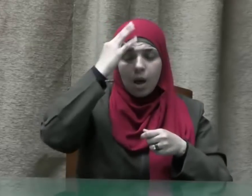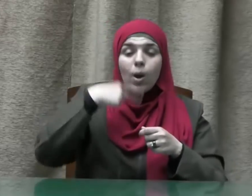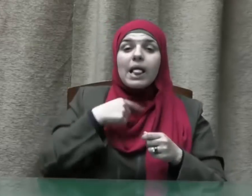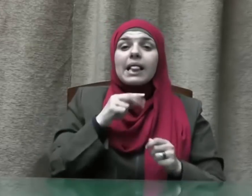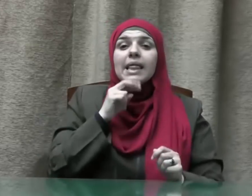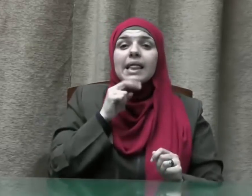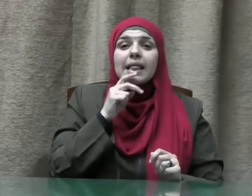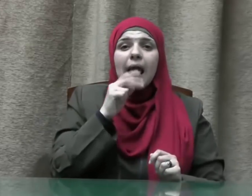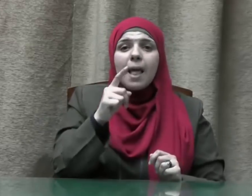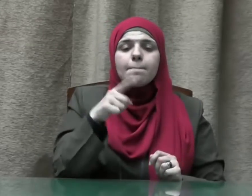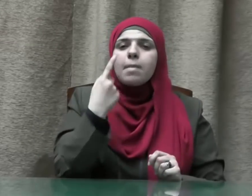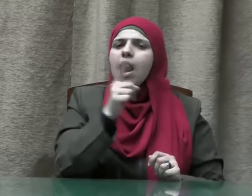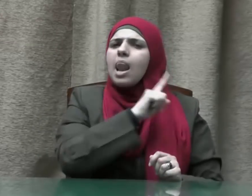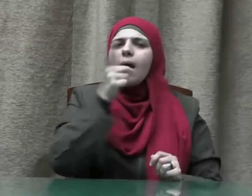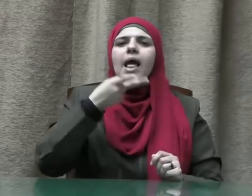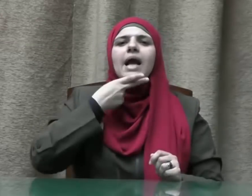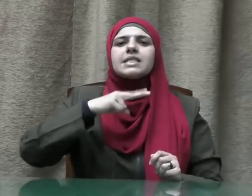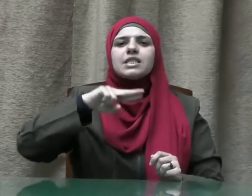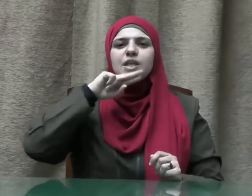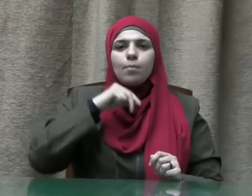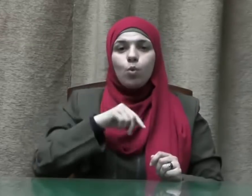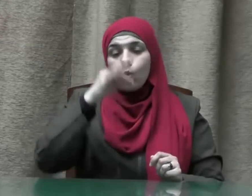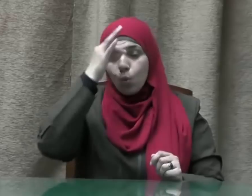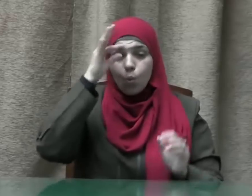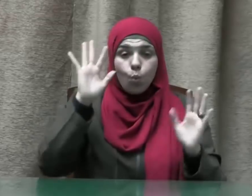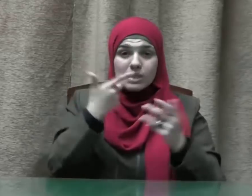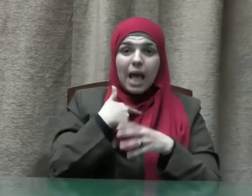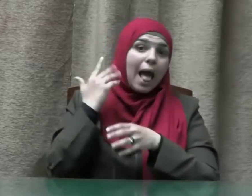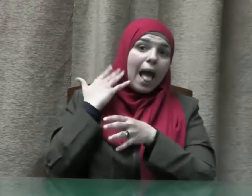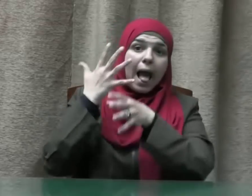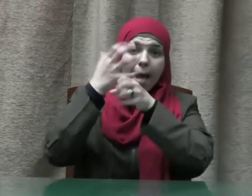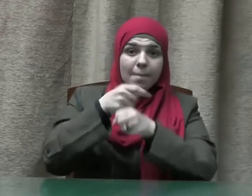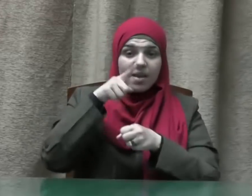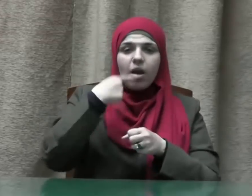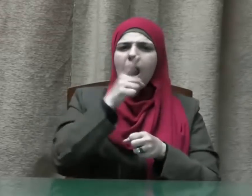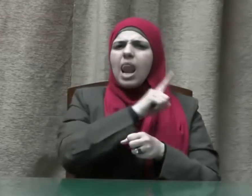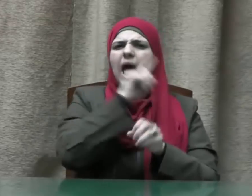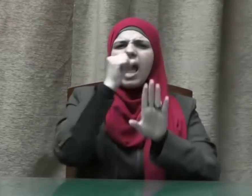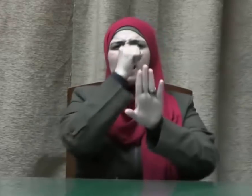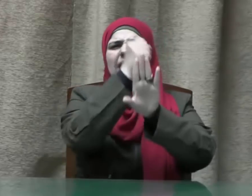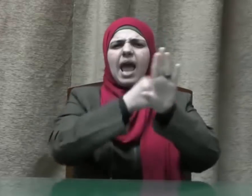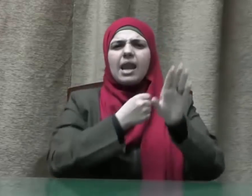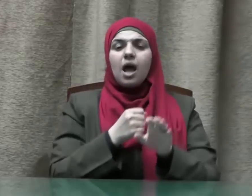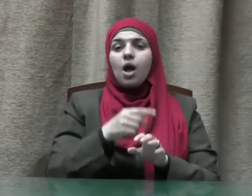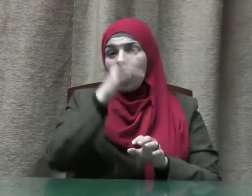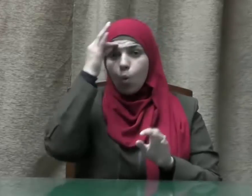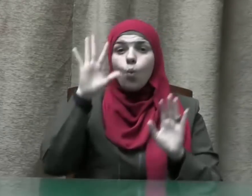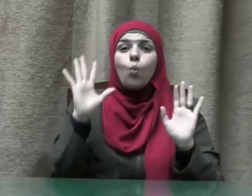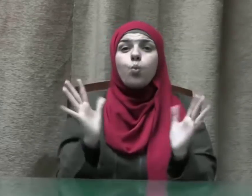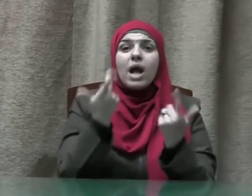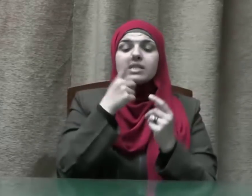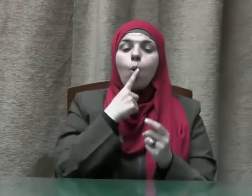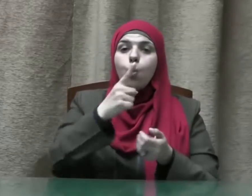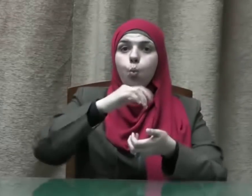لم يكذبوا وإذا أتمنوا لم يخونوا وإذا وعدوا لم